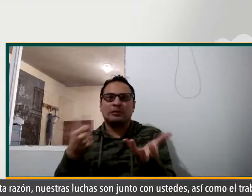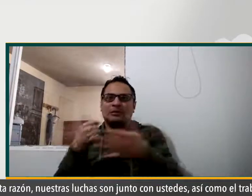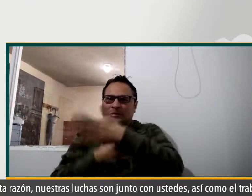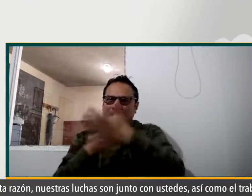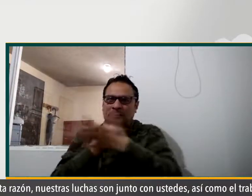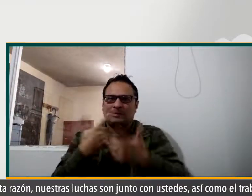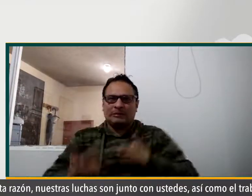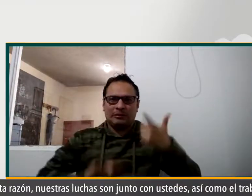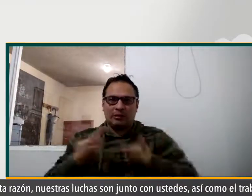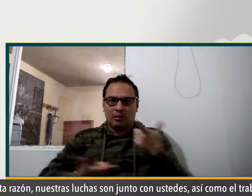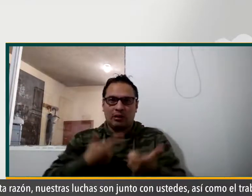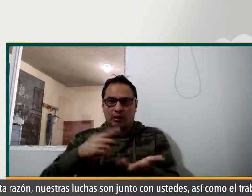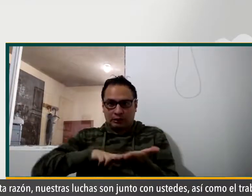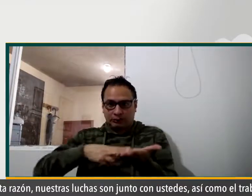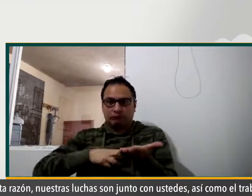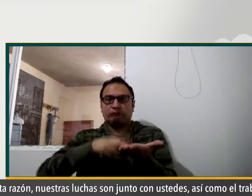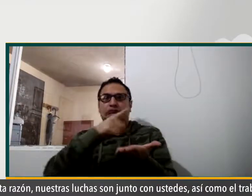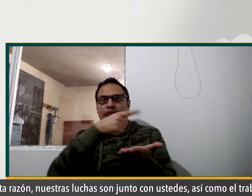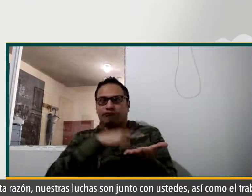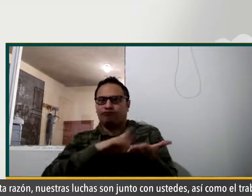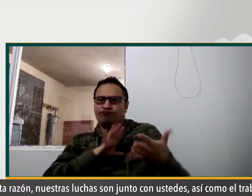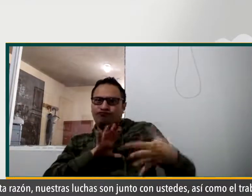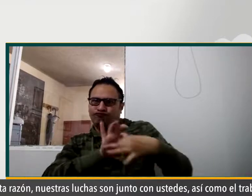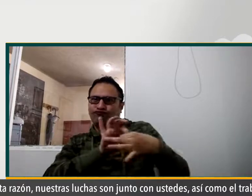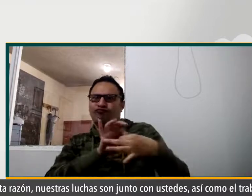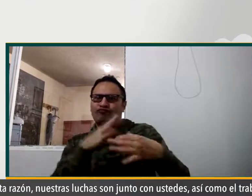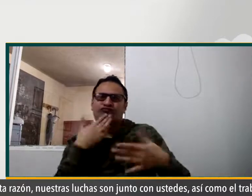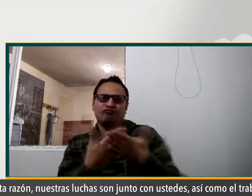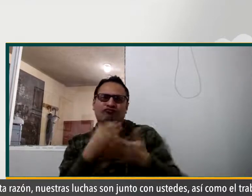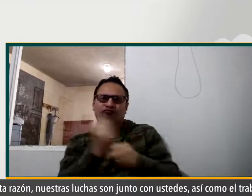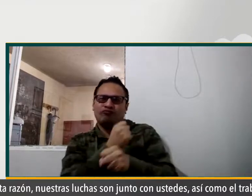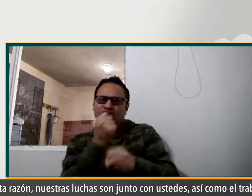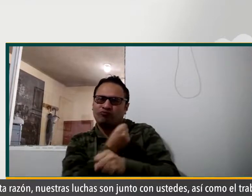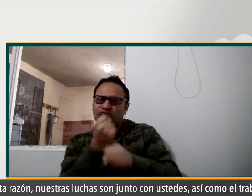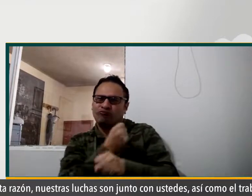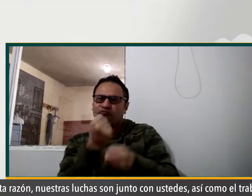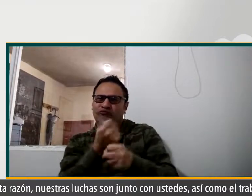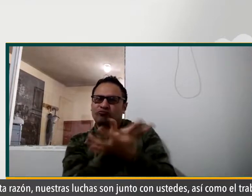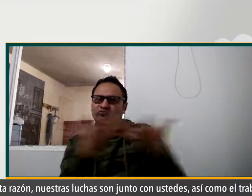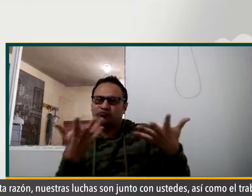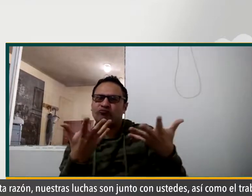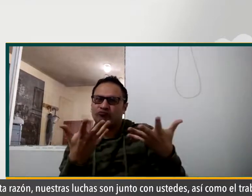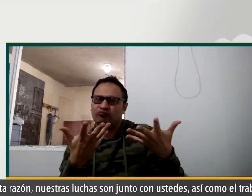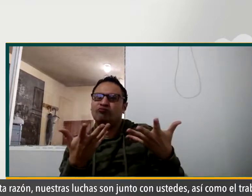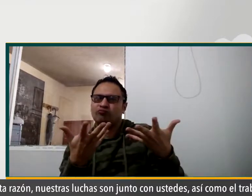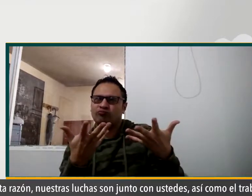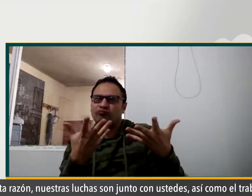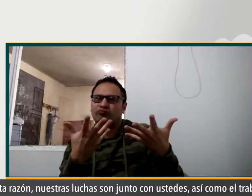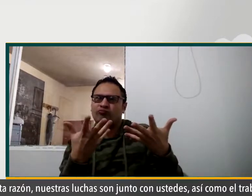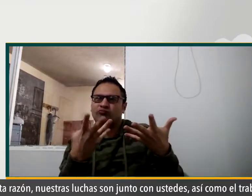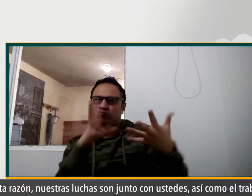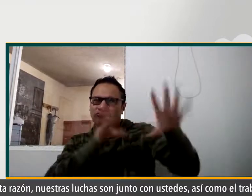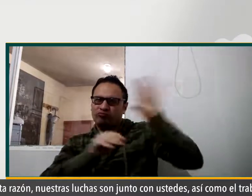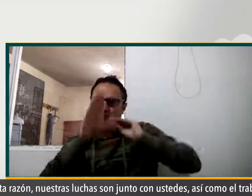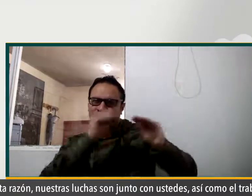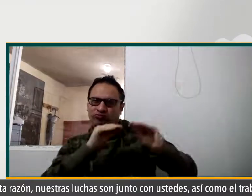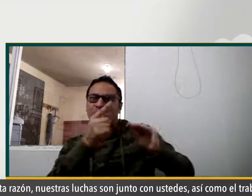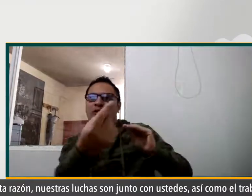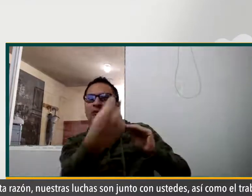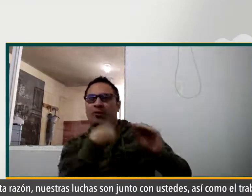Por esta razón, nuestras luchas son junto con ustedes, así como el trabajo y el aprendizaje son juntos.